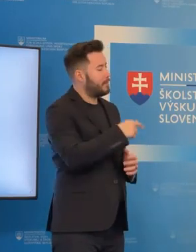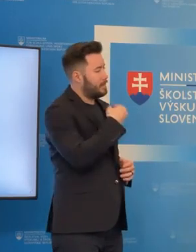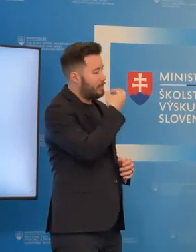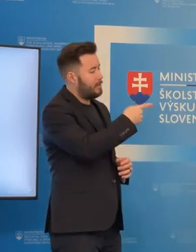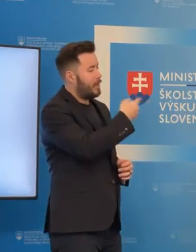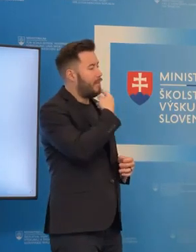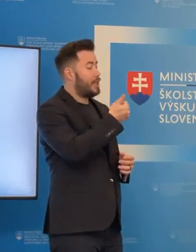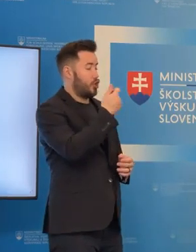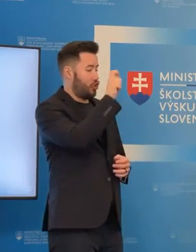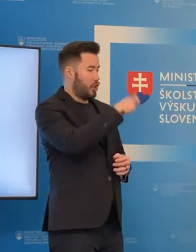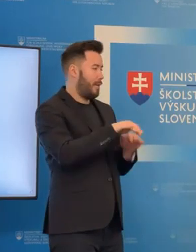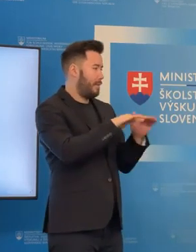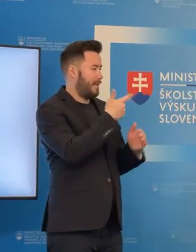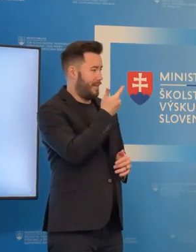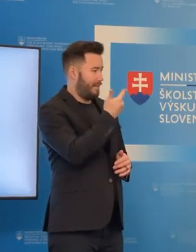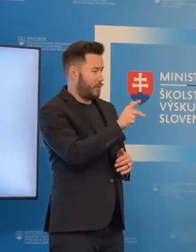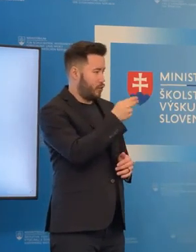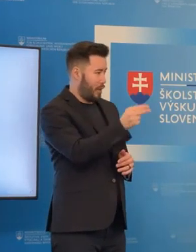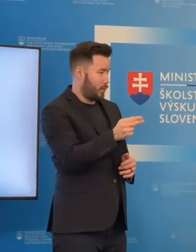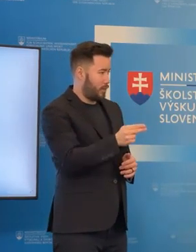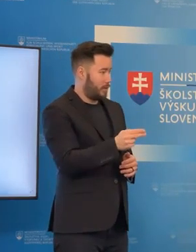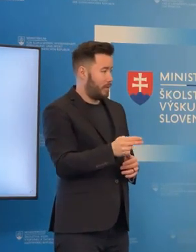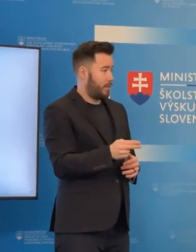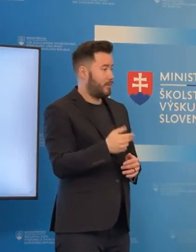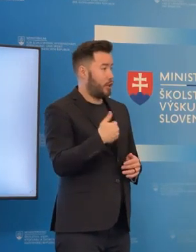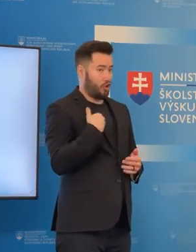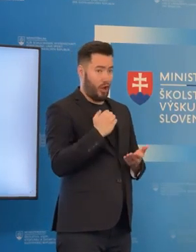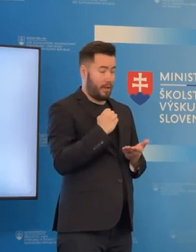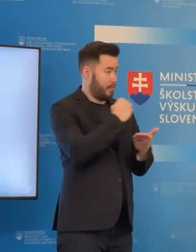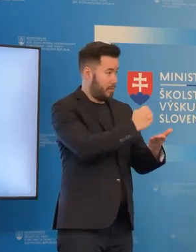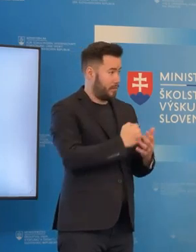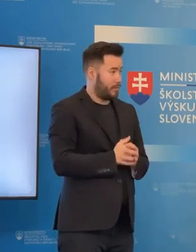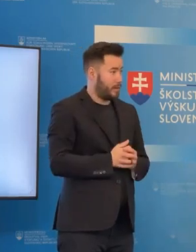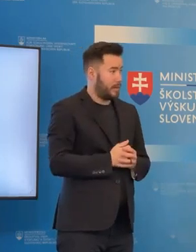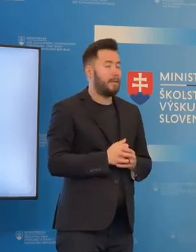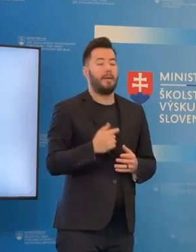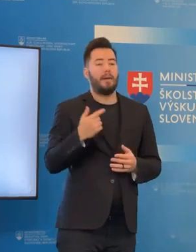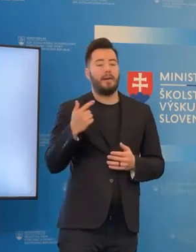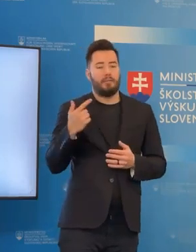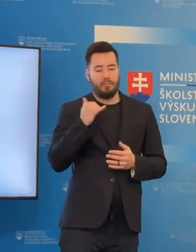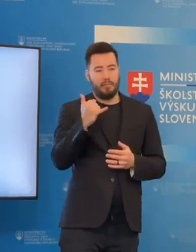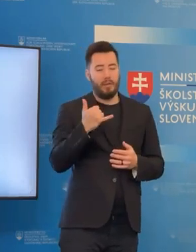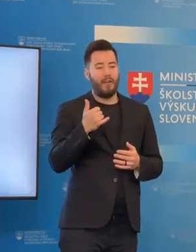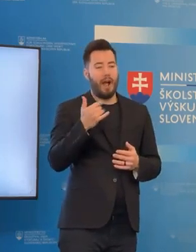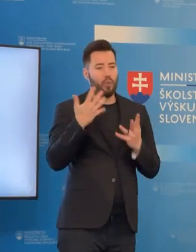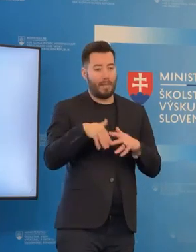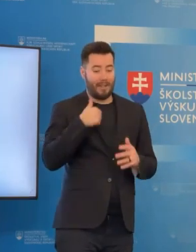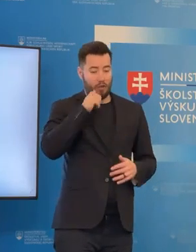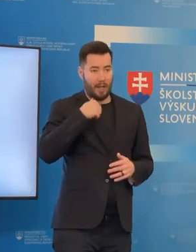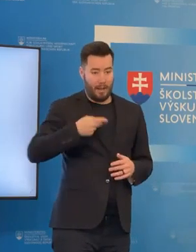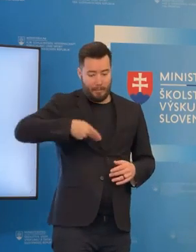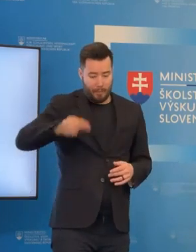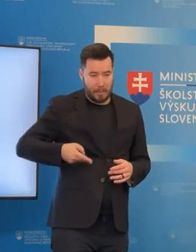žiaka prijatého. Dostávajú školy tento príspevok? Školy ich dostanú automaticky. Ja som to podpisoval včera, takže